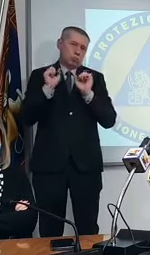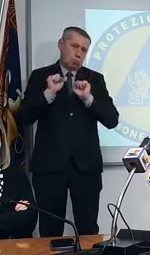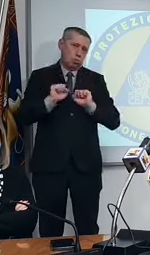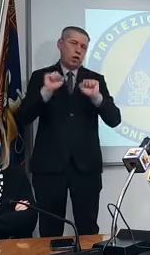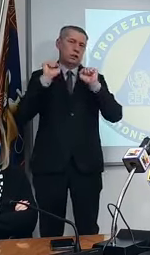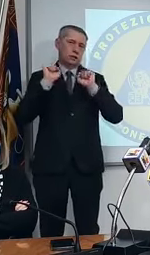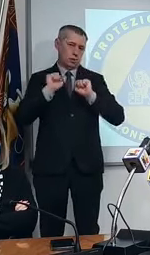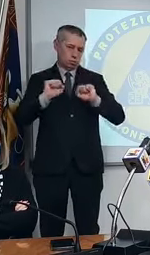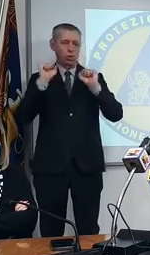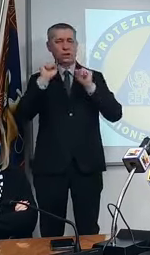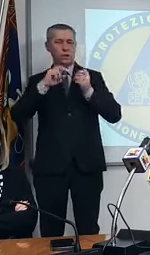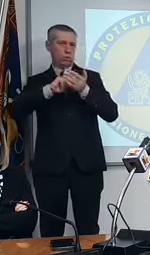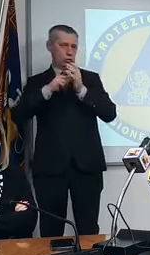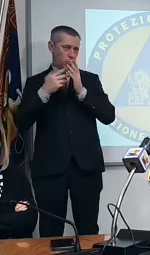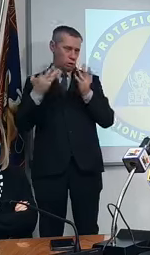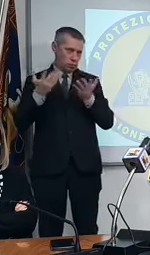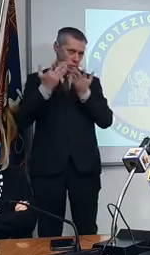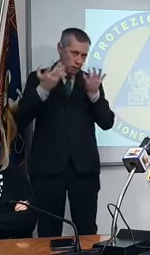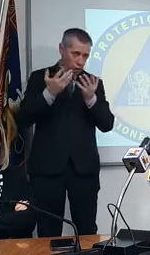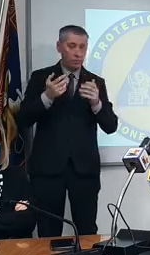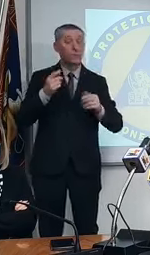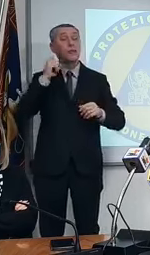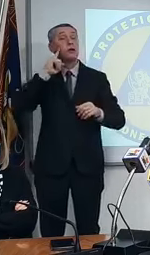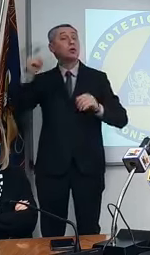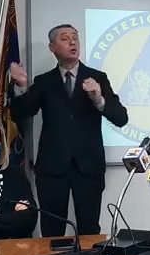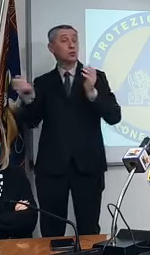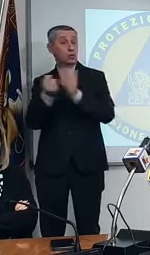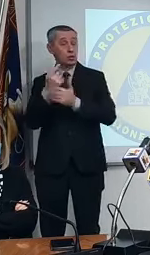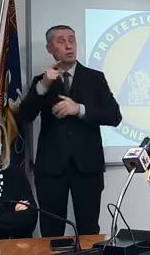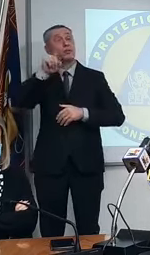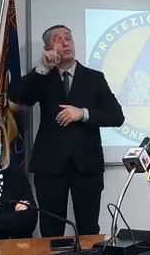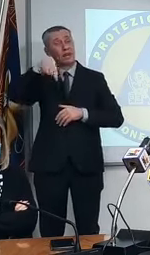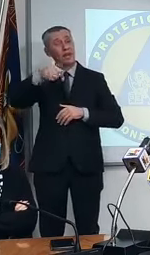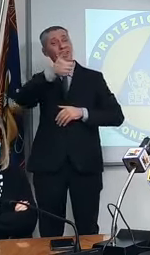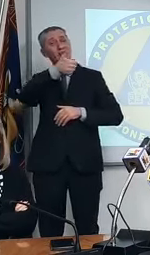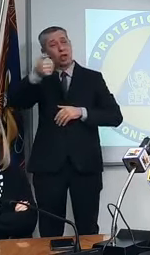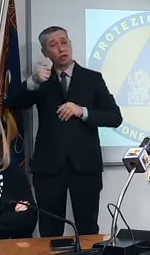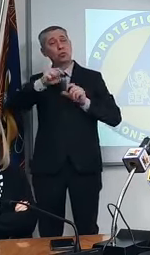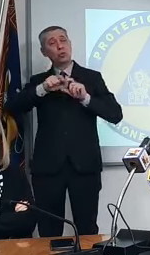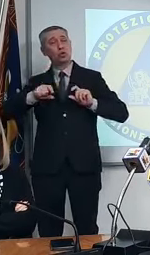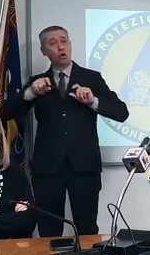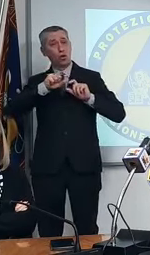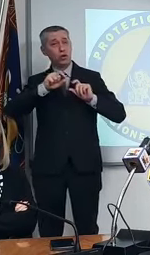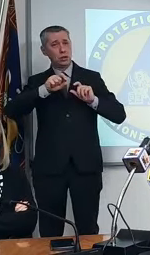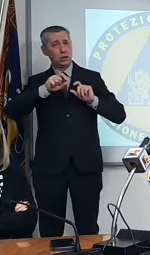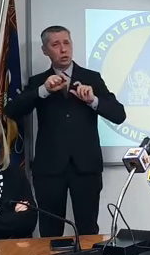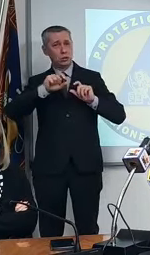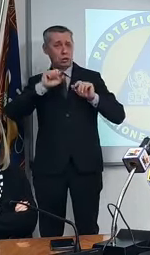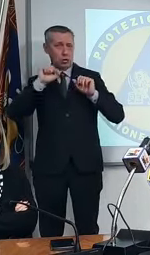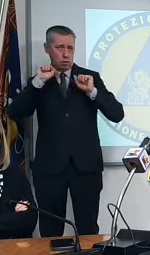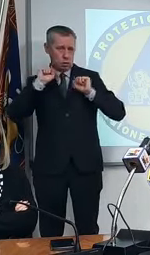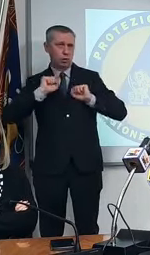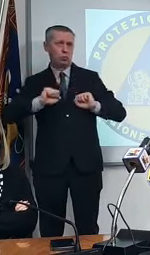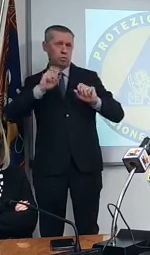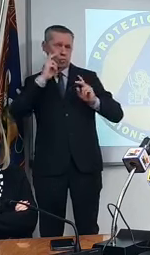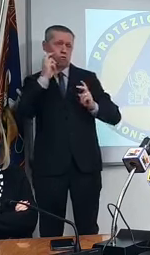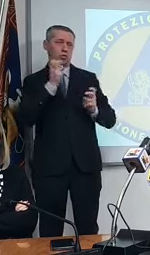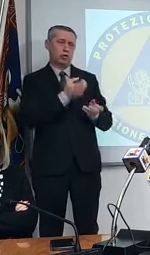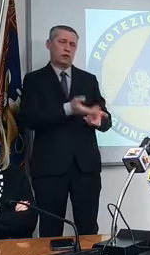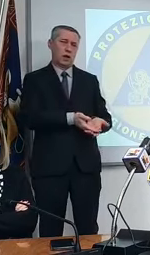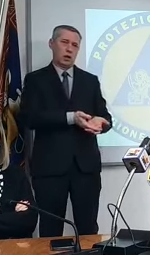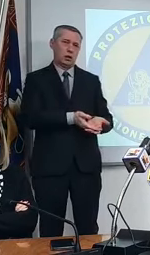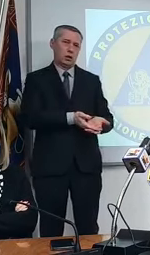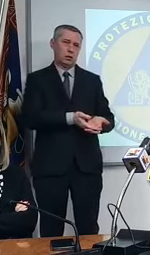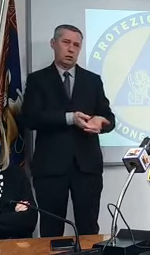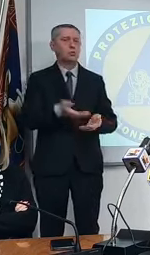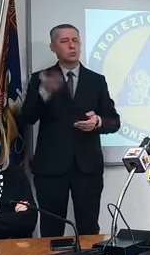sempre esserci un problema però è pur vero che 1100 dosi non siamo il 27 dicembre